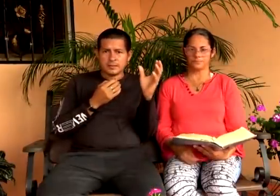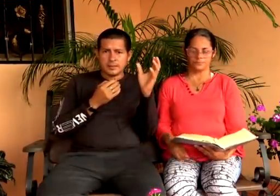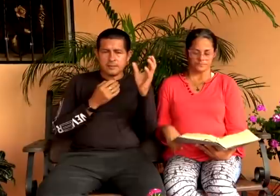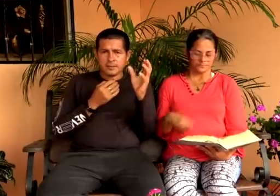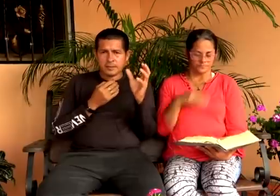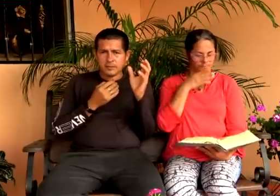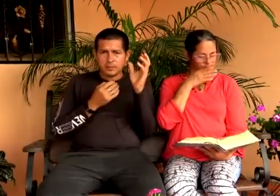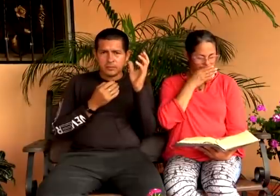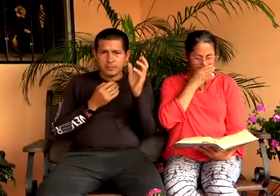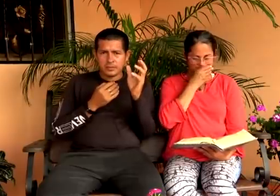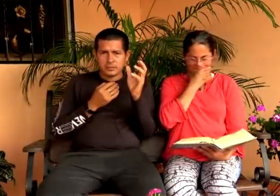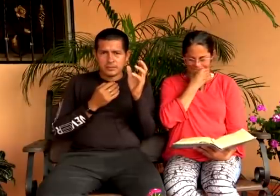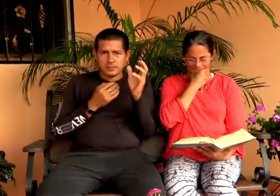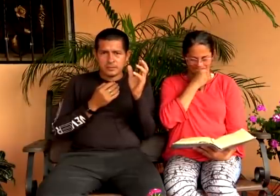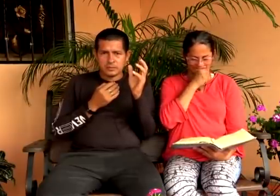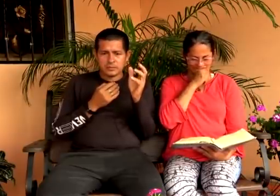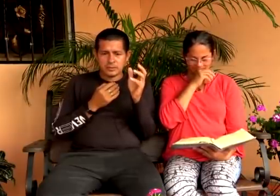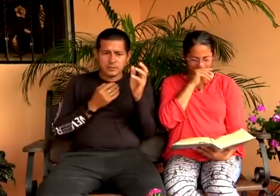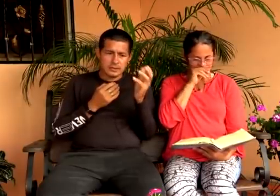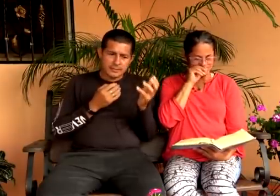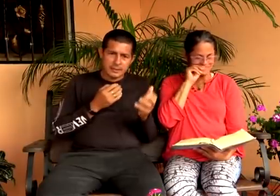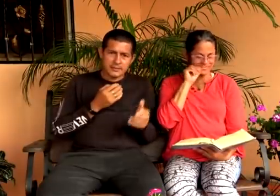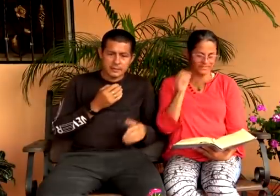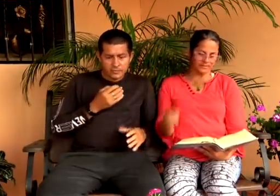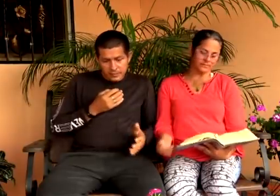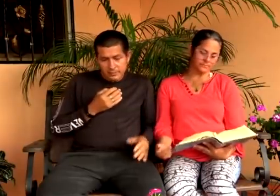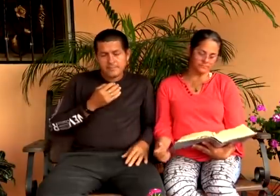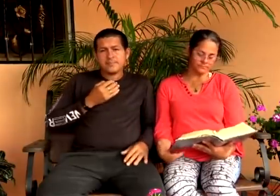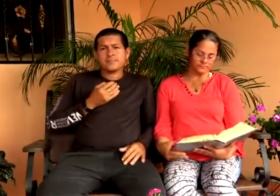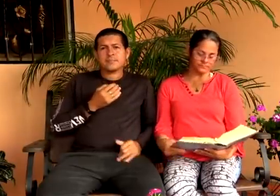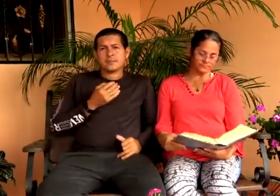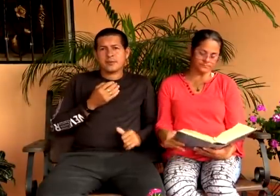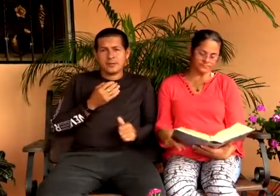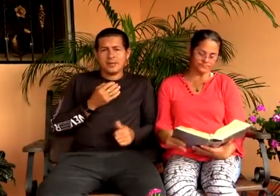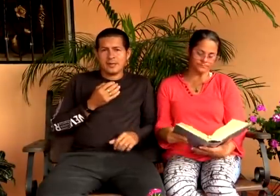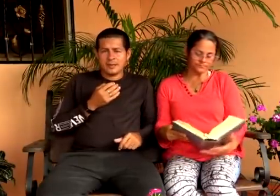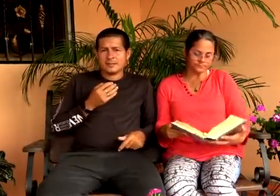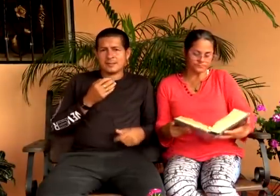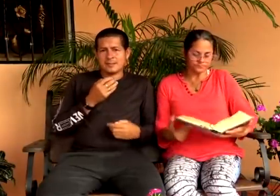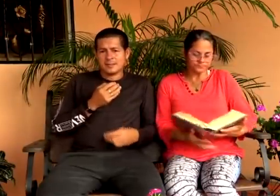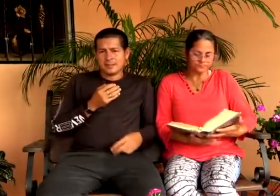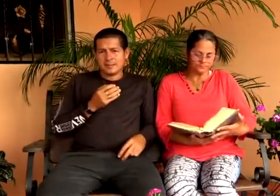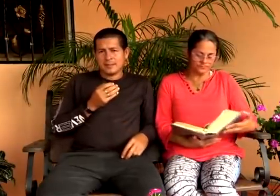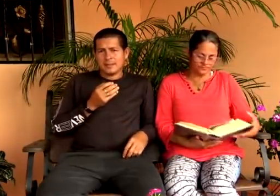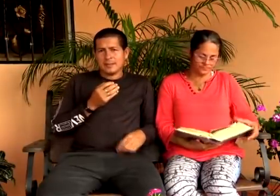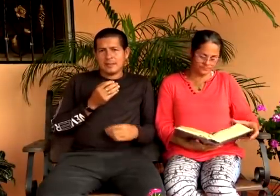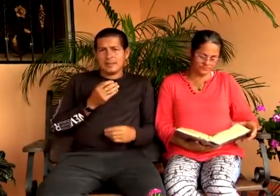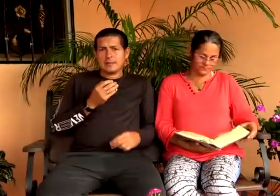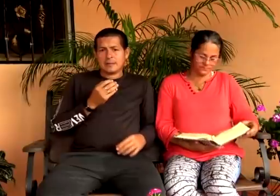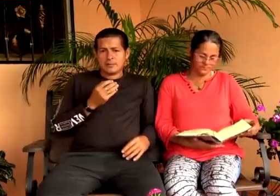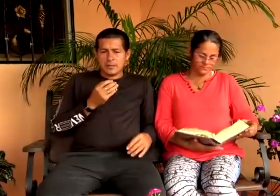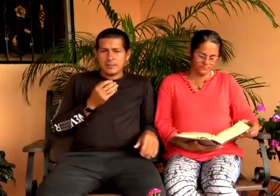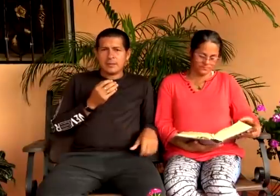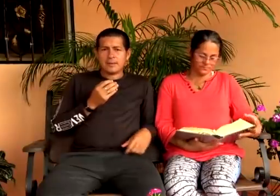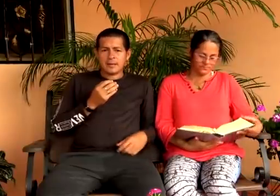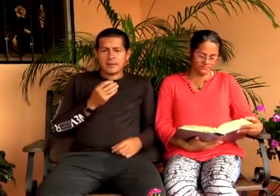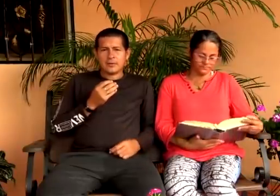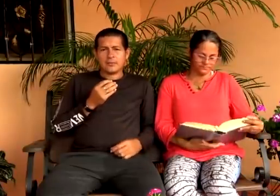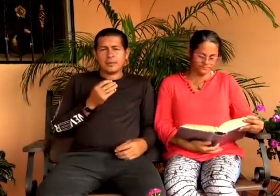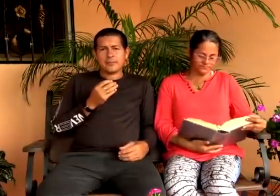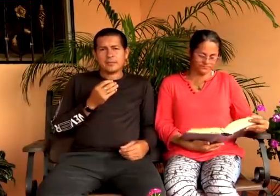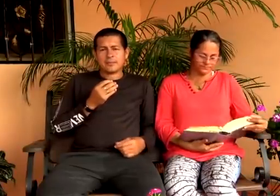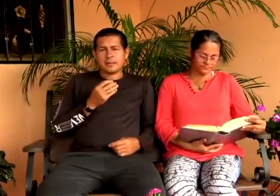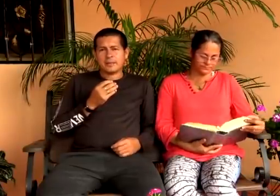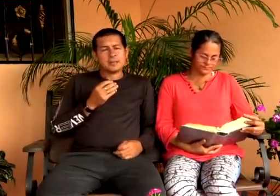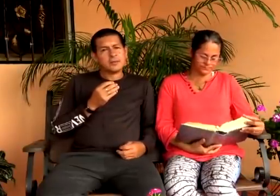¿Cuál es esa lámpara que nos alumbre en nuestro sendero? La palabra de Dios. Bueno, hoy es un día más para